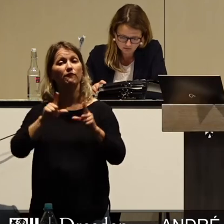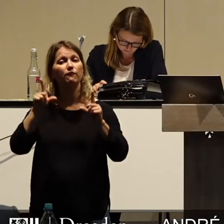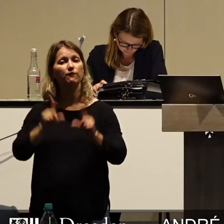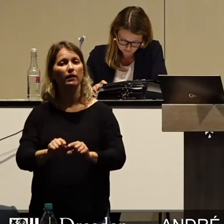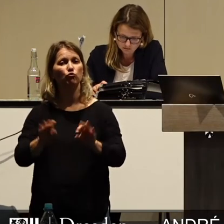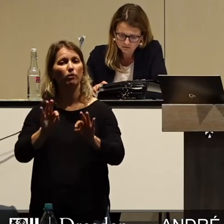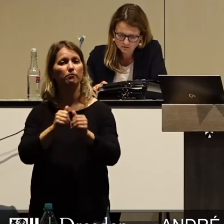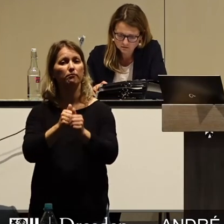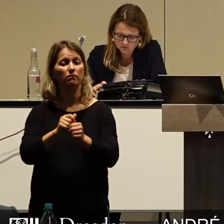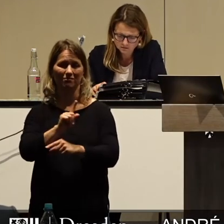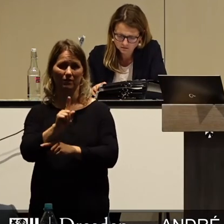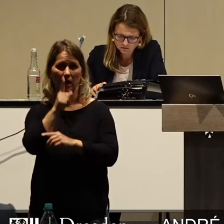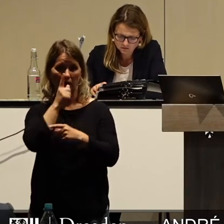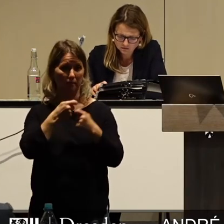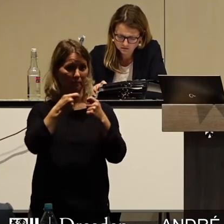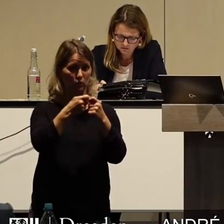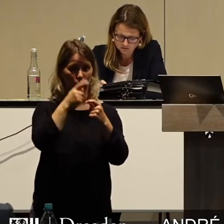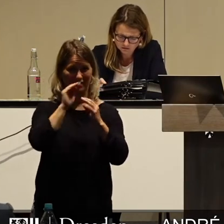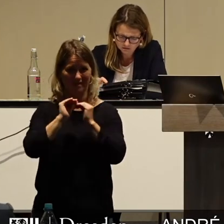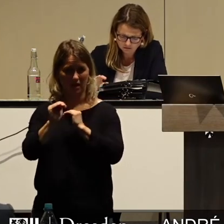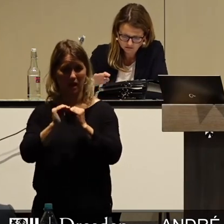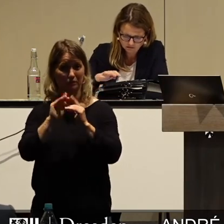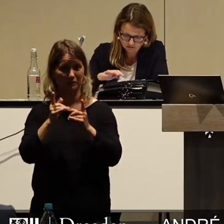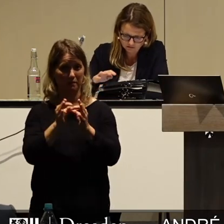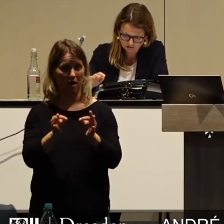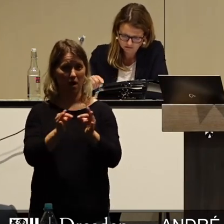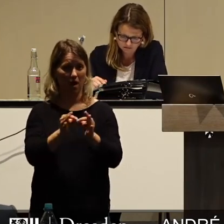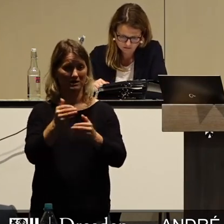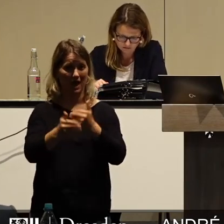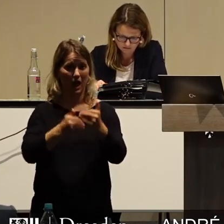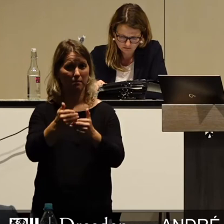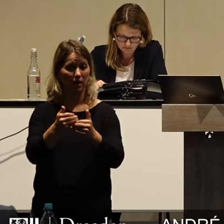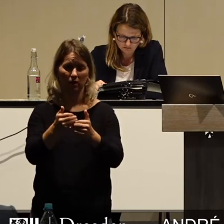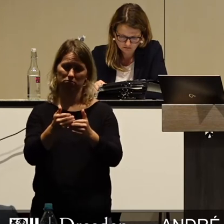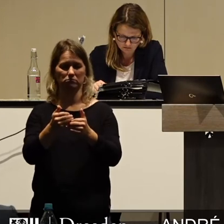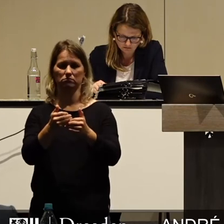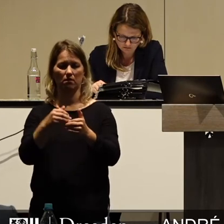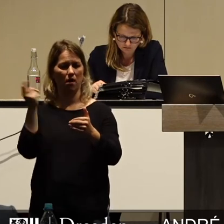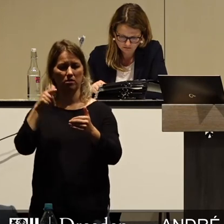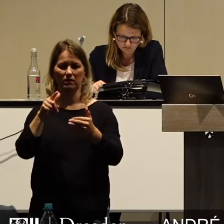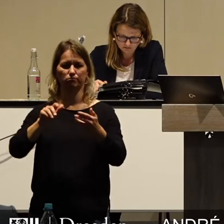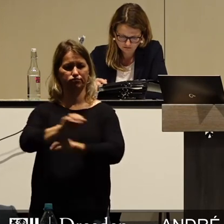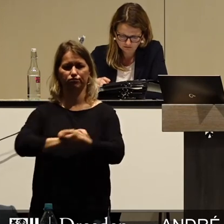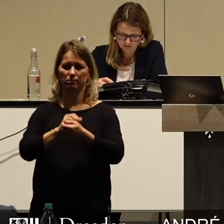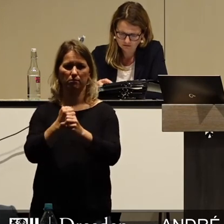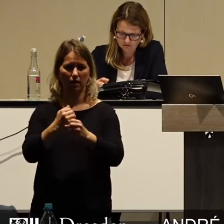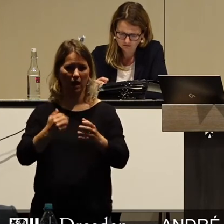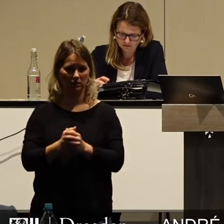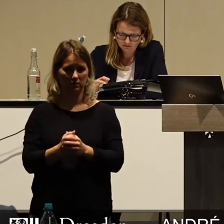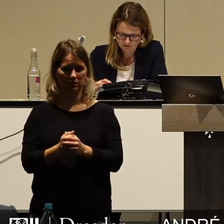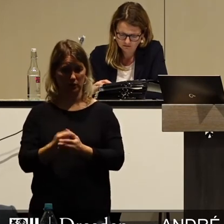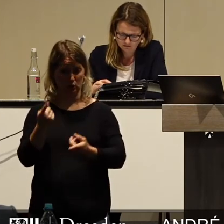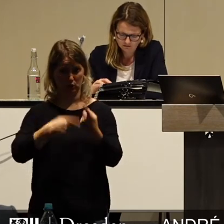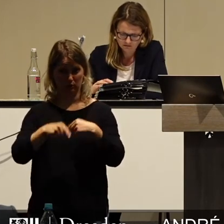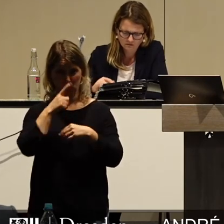Bundes und Landesebene eingeleiteten Maßnahmen werden geradezu konterkariert. Während also Bund und